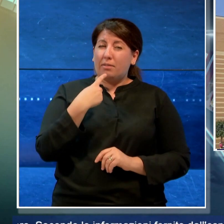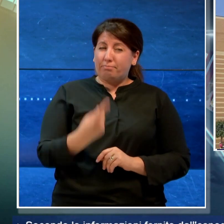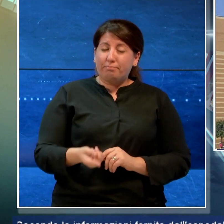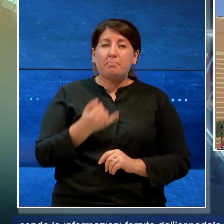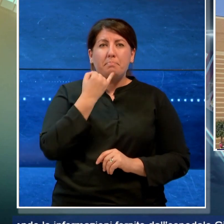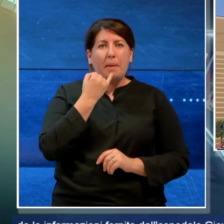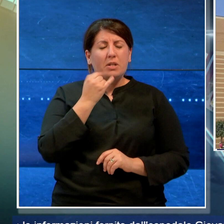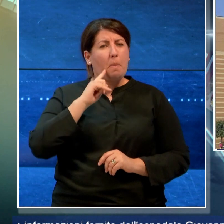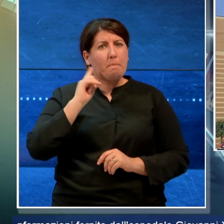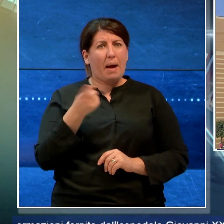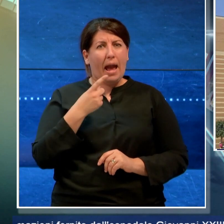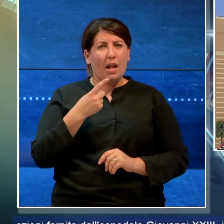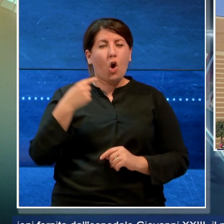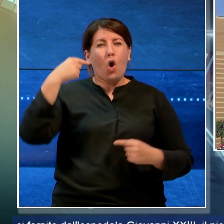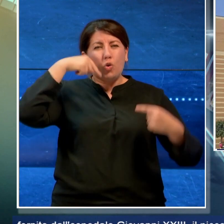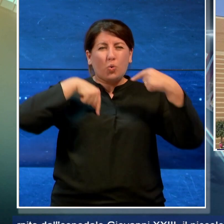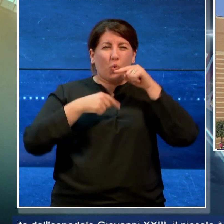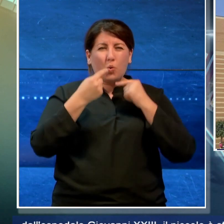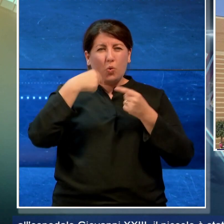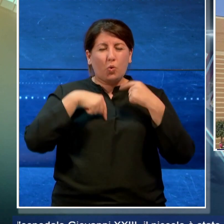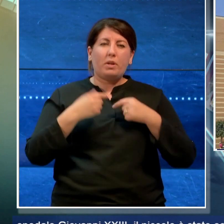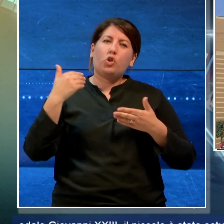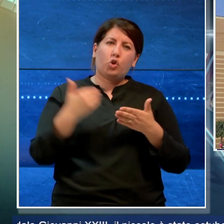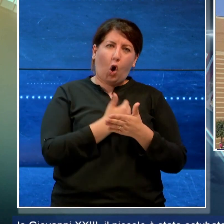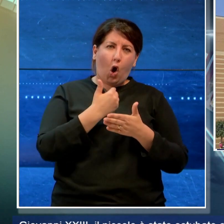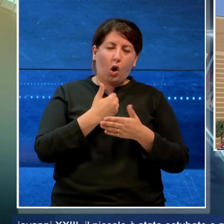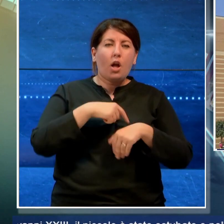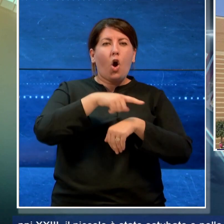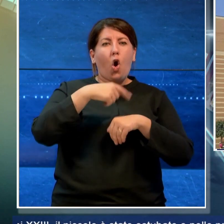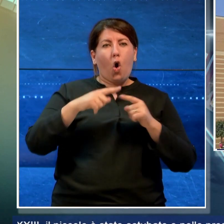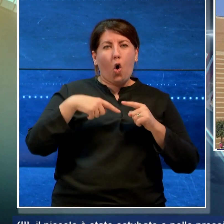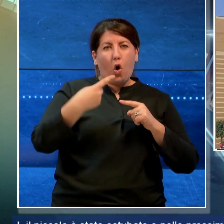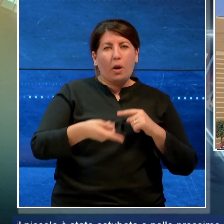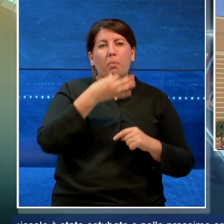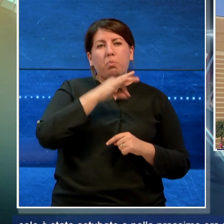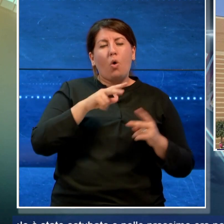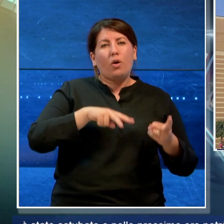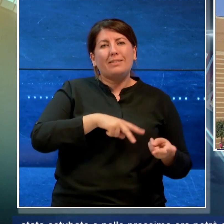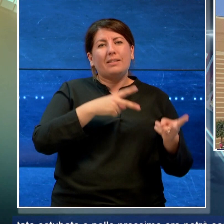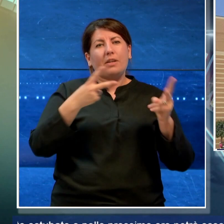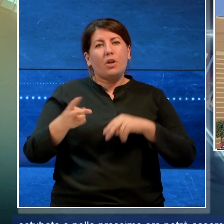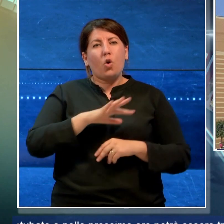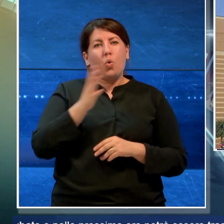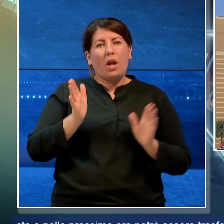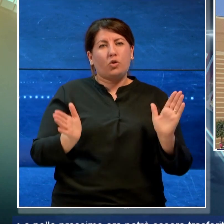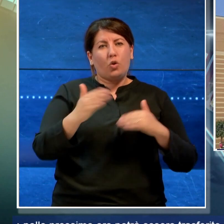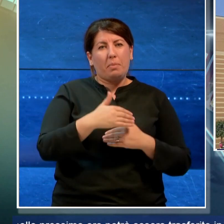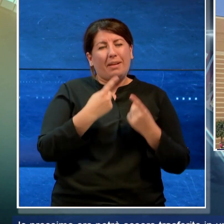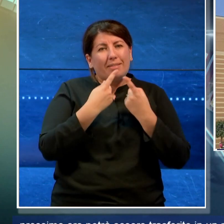e nelle prossime ore potrà essere trasferito in un reparto diverso dalla rianimazione.